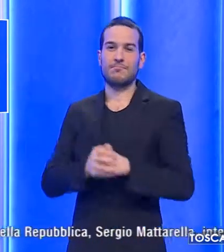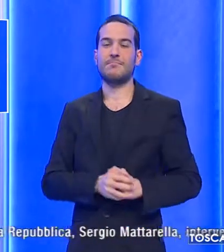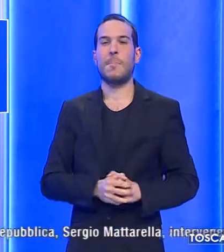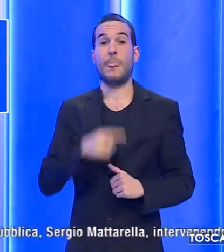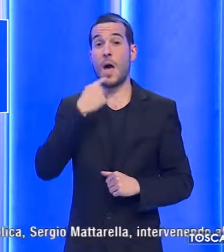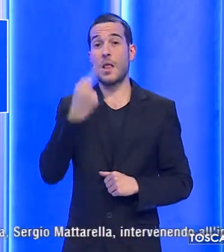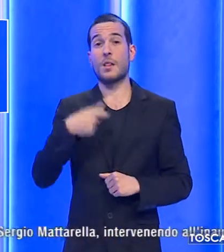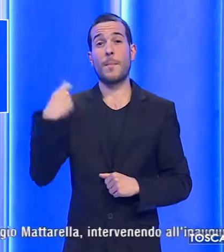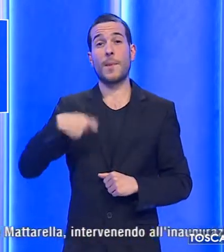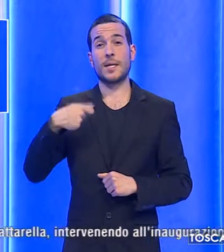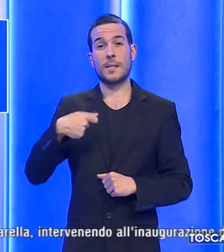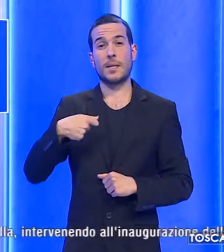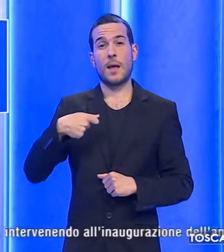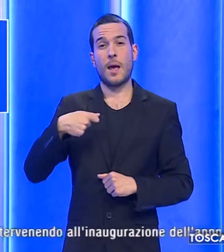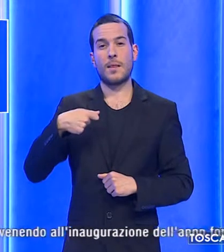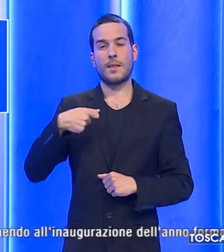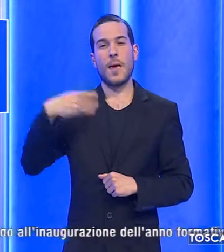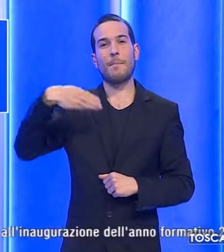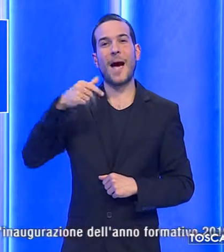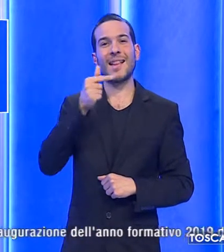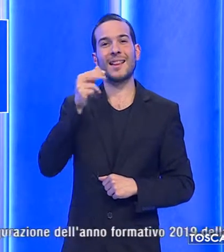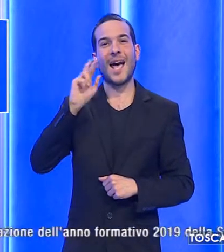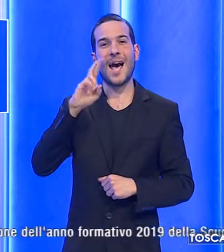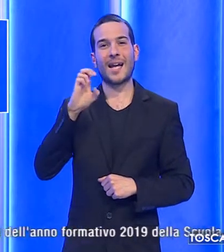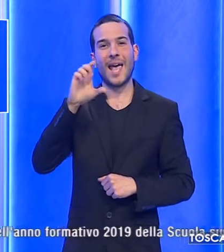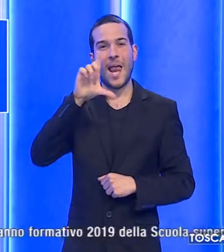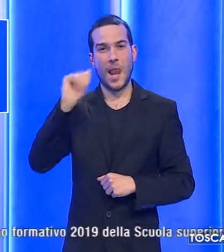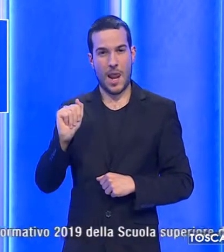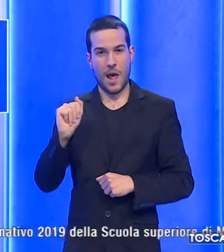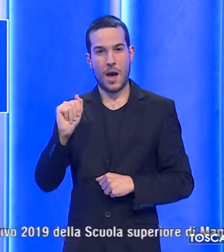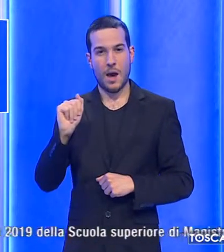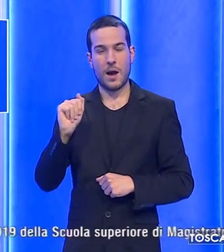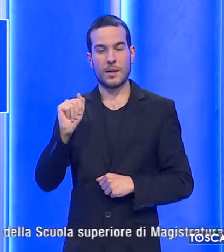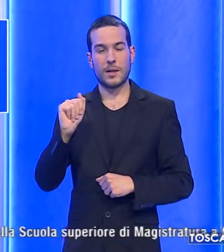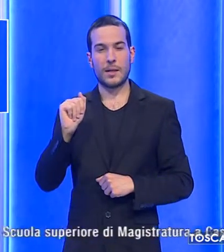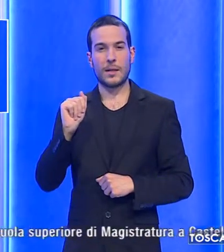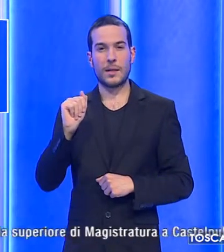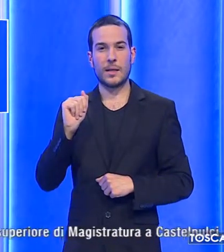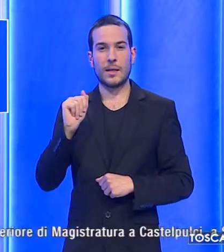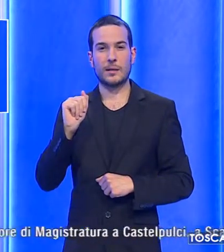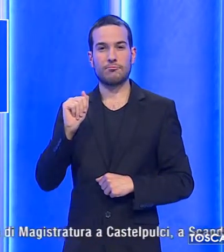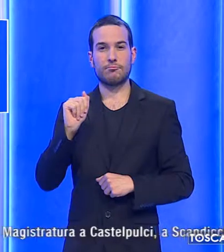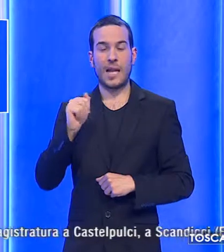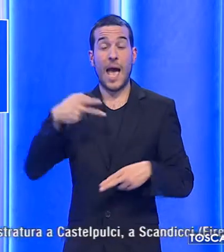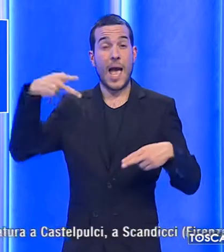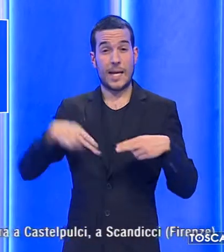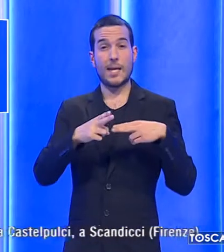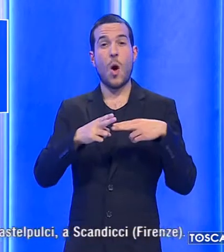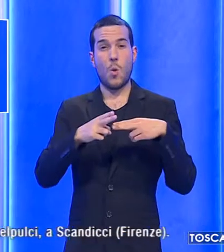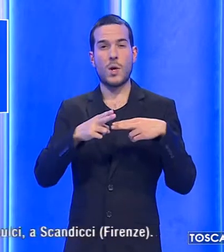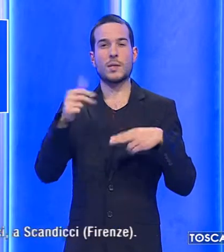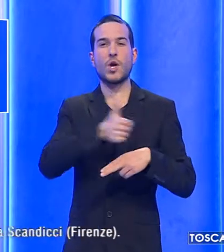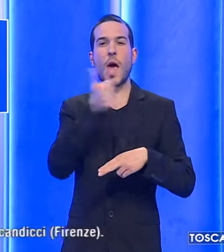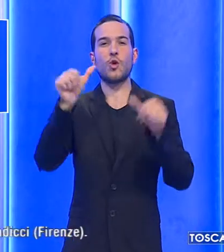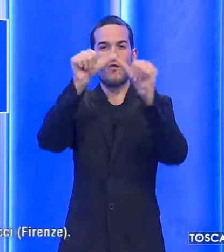il Presidente della Repubblica, Sergio Mattarella, intervenendo all'inaugurazione dell'anno